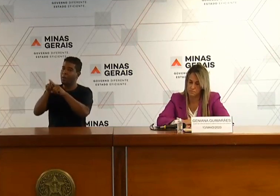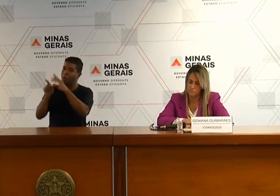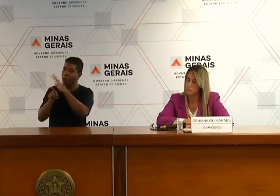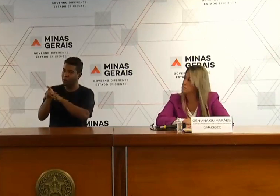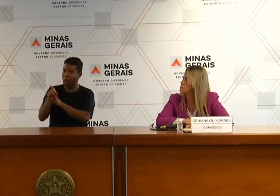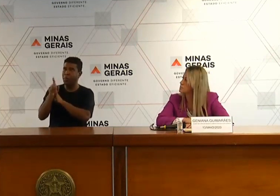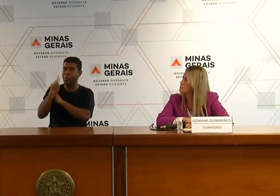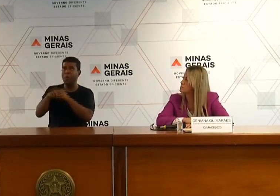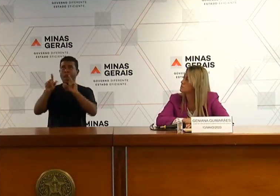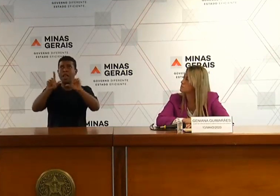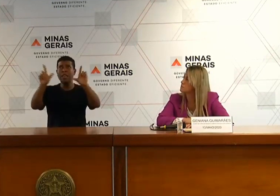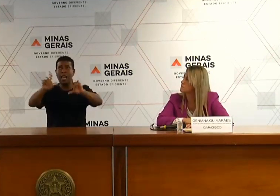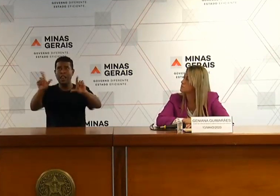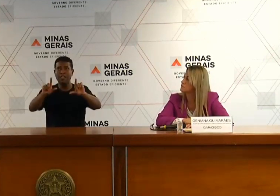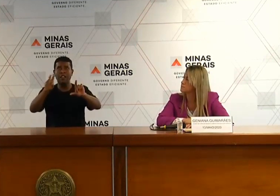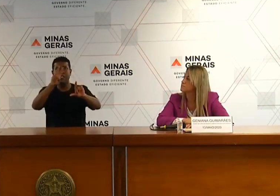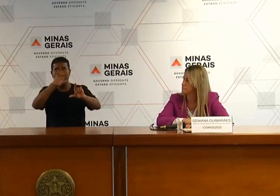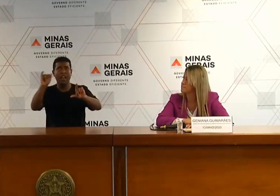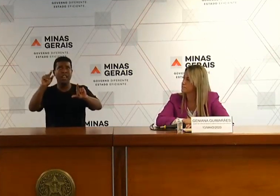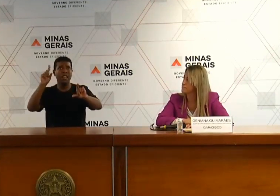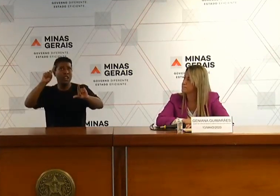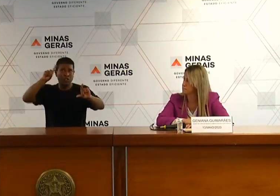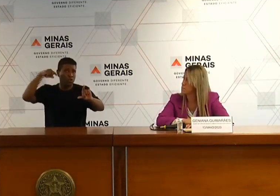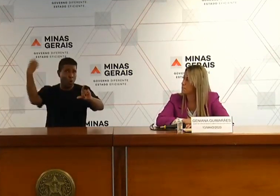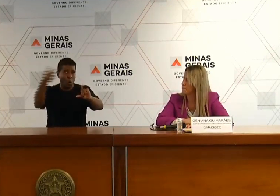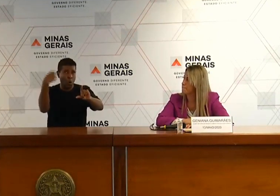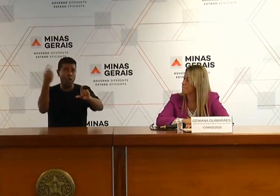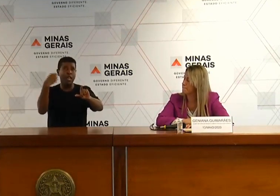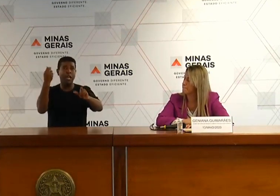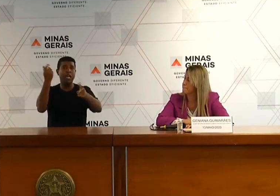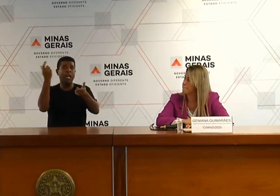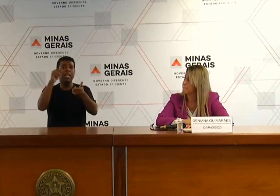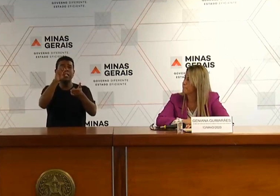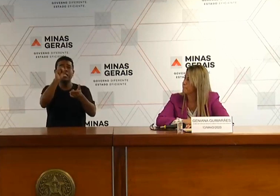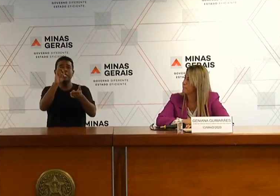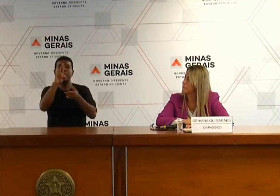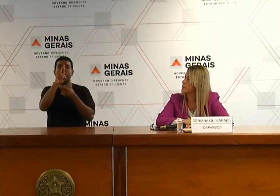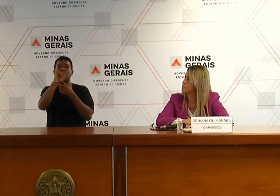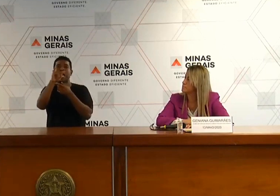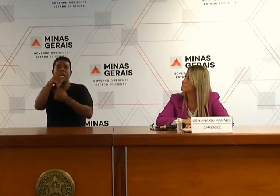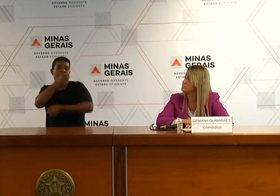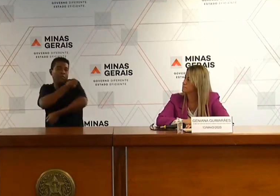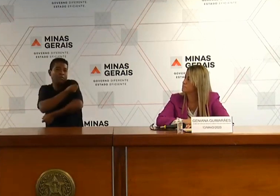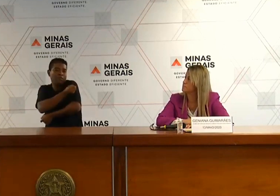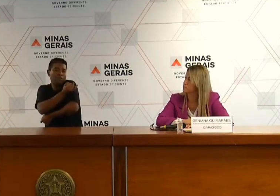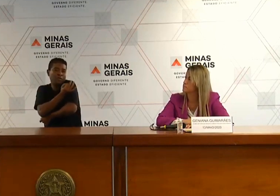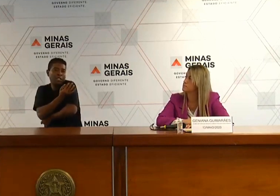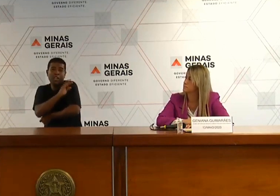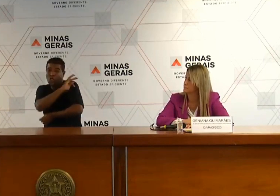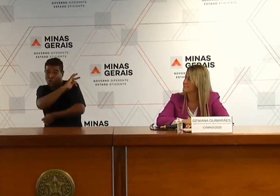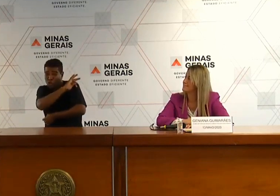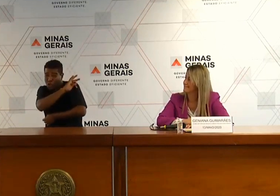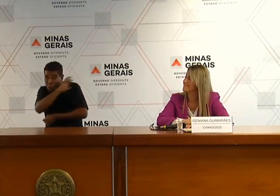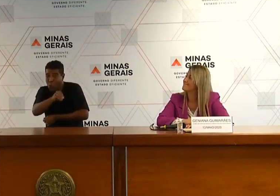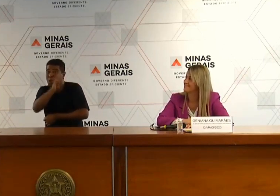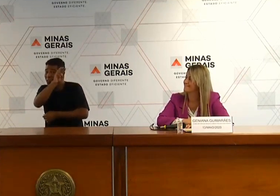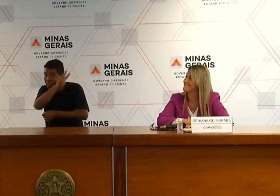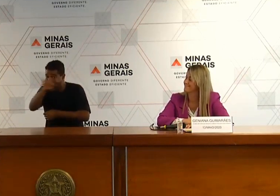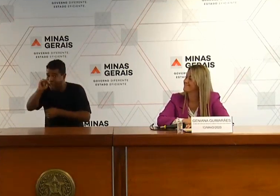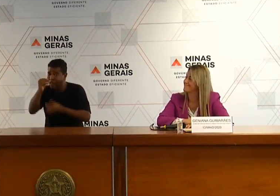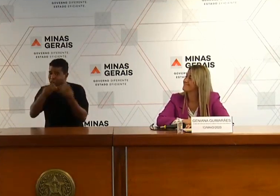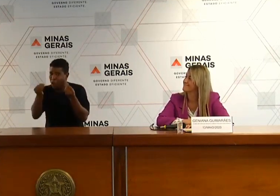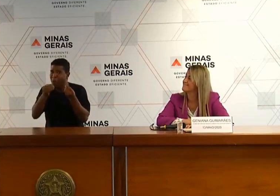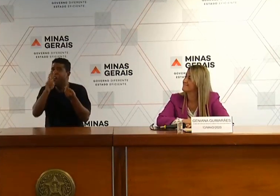contemplar todas as séries? As aulas remotas vão contar como horas para o cumprimento das 800